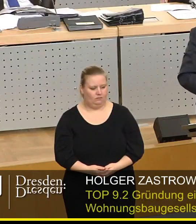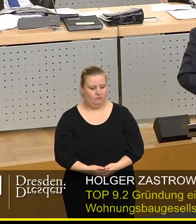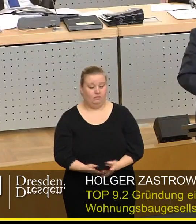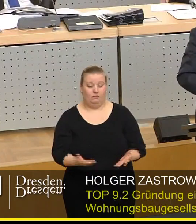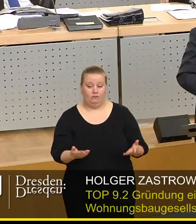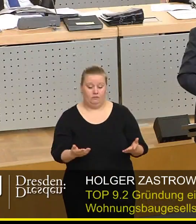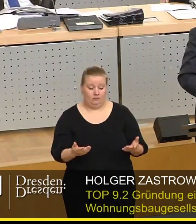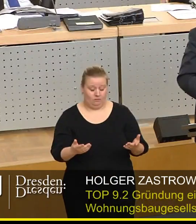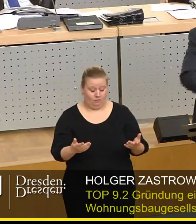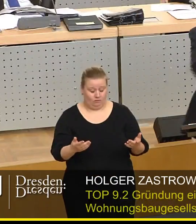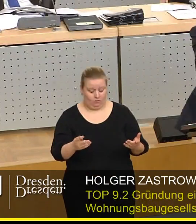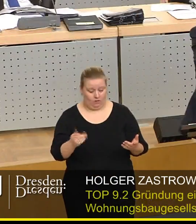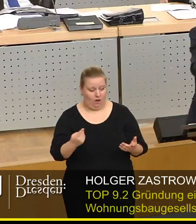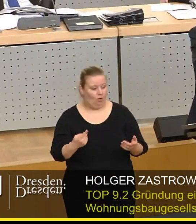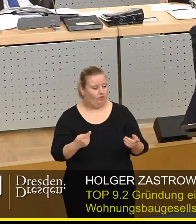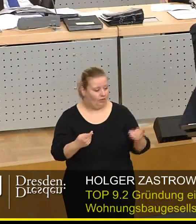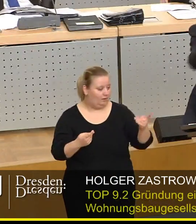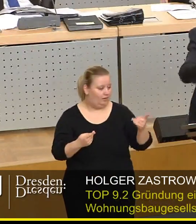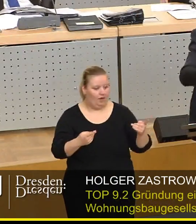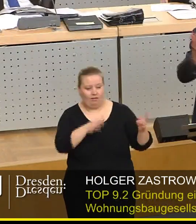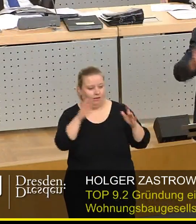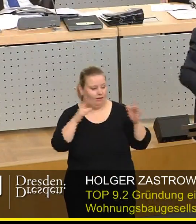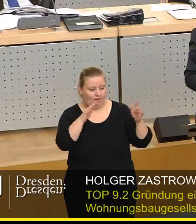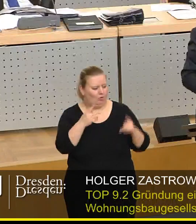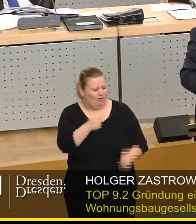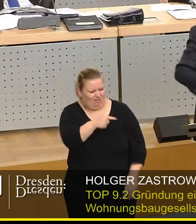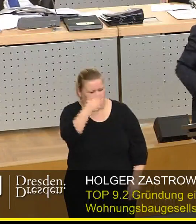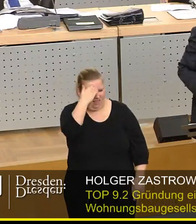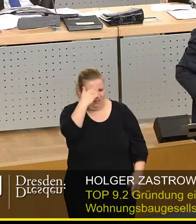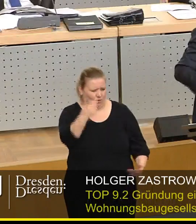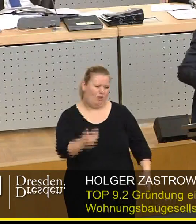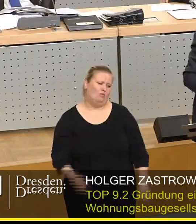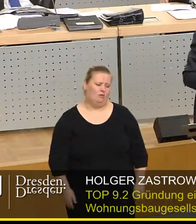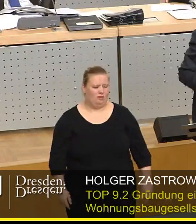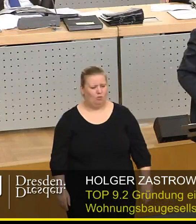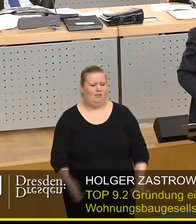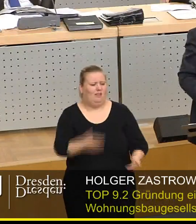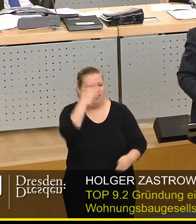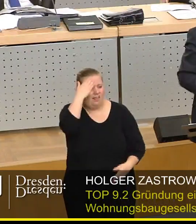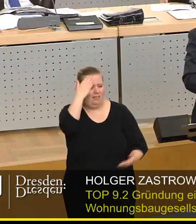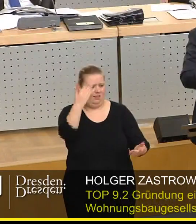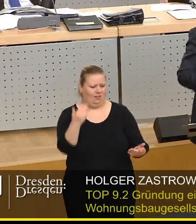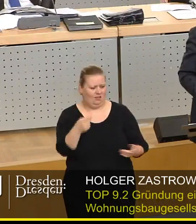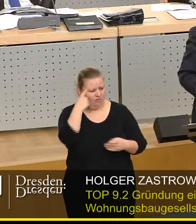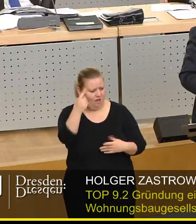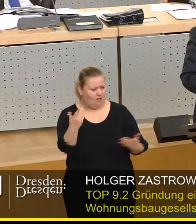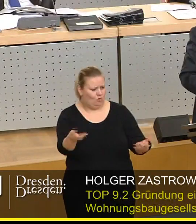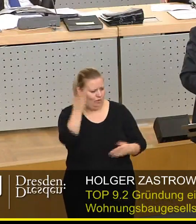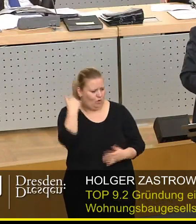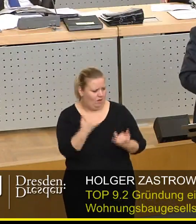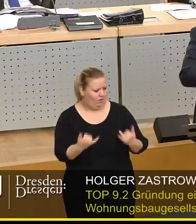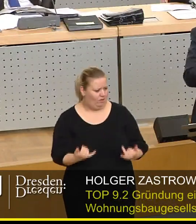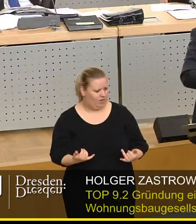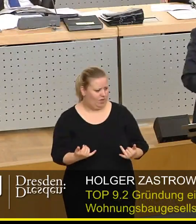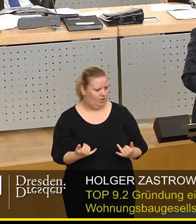Sie müssen, Frau Fius, ganz viele von Ihnen müssen es doch kennen. Also beim besten Willen, das kennen Sie doch, das wissen Sie doch selbst von früher.